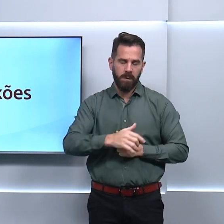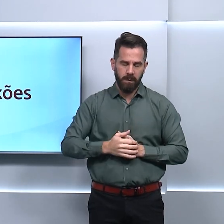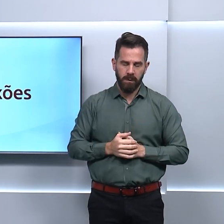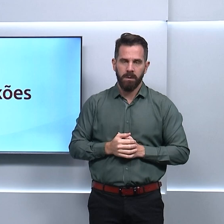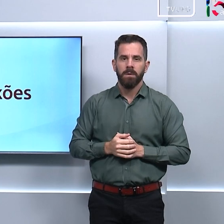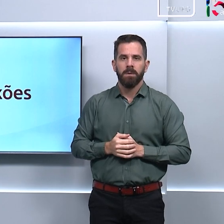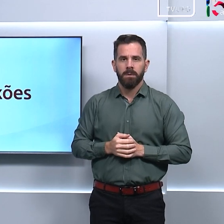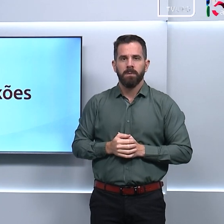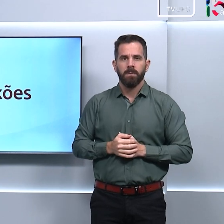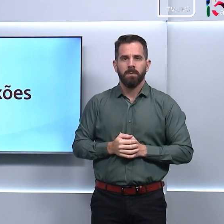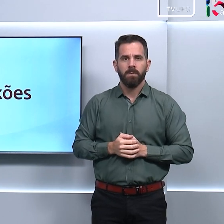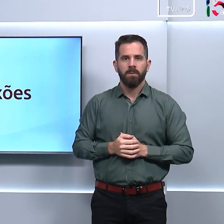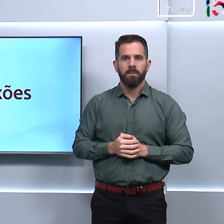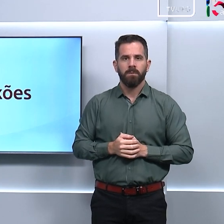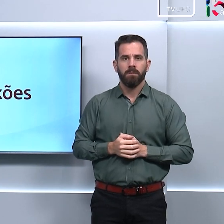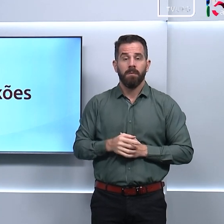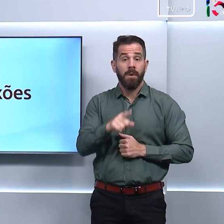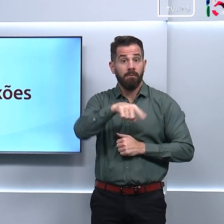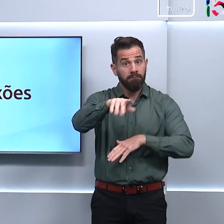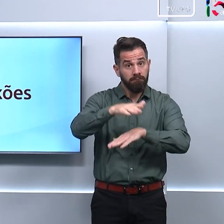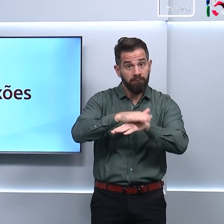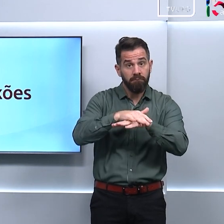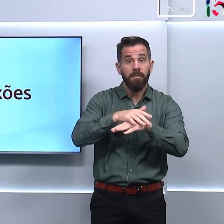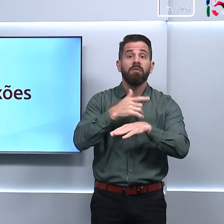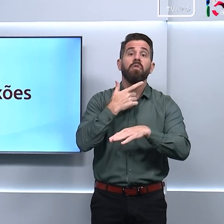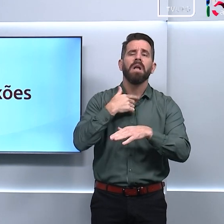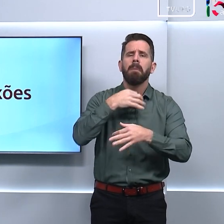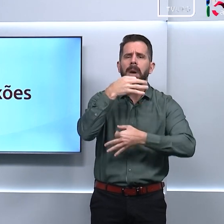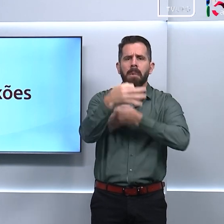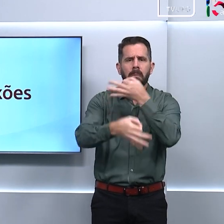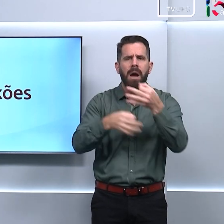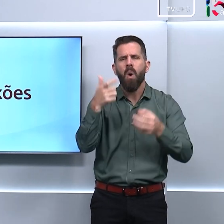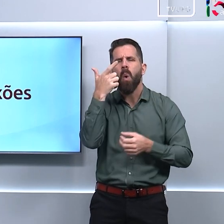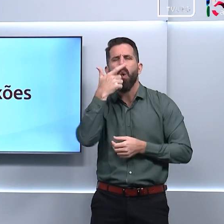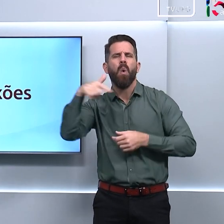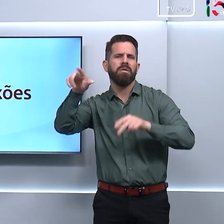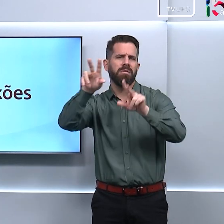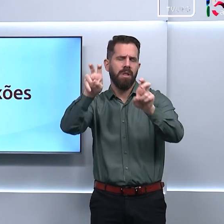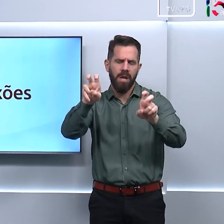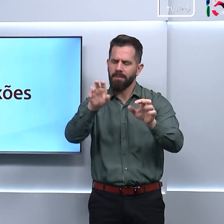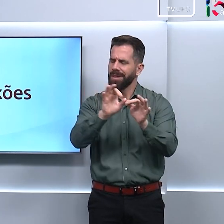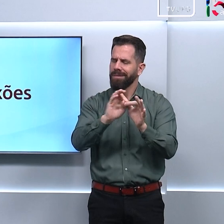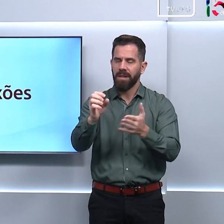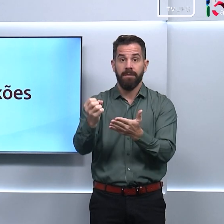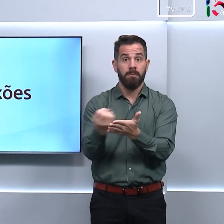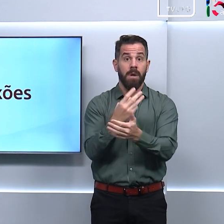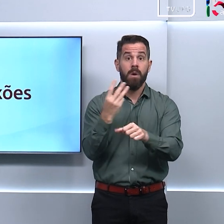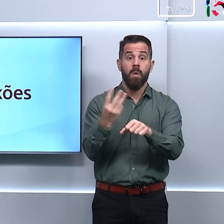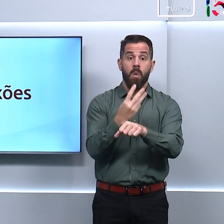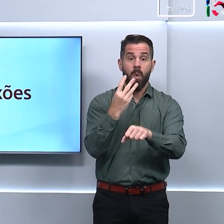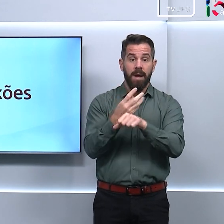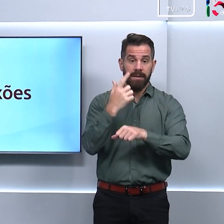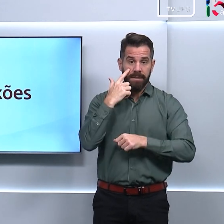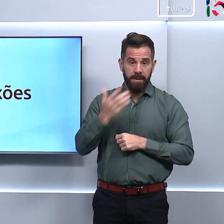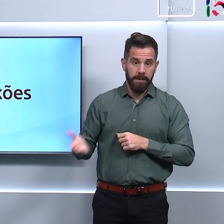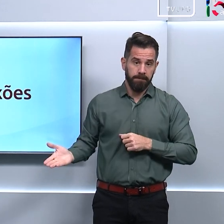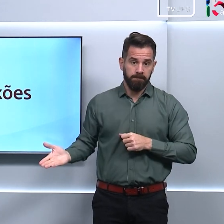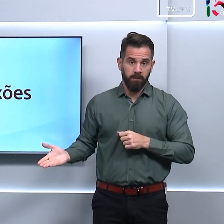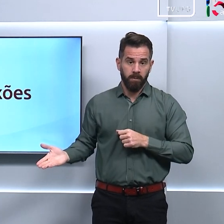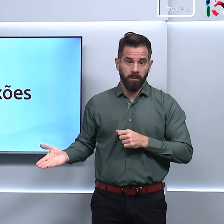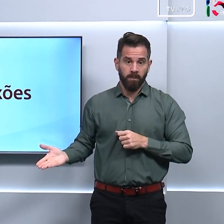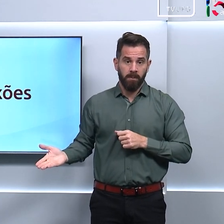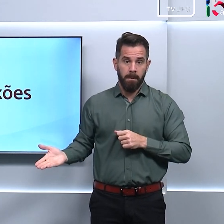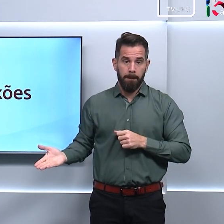Bom, se você quiser sugerir alguma pauta para a gente é só mandar a sua mensagem para o nosso WhatsApp o número é 629